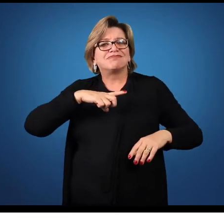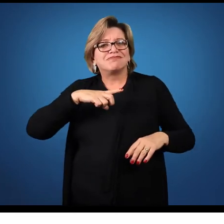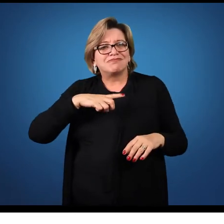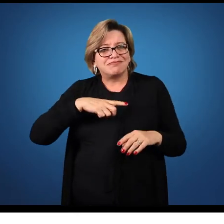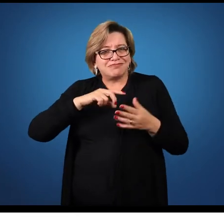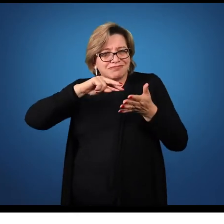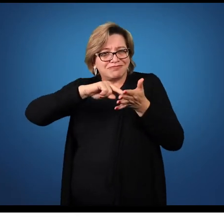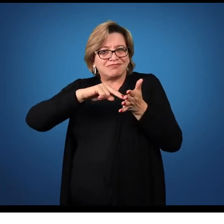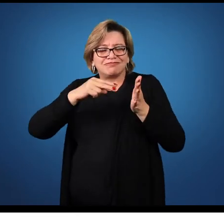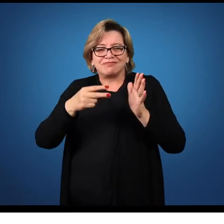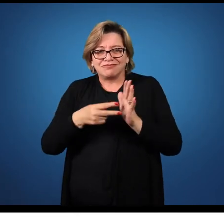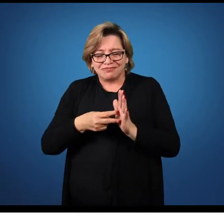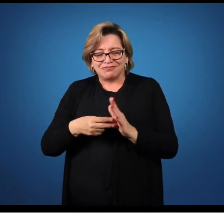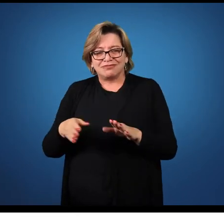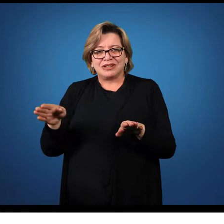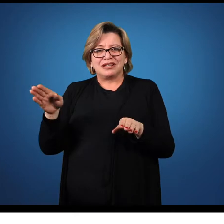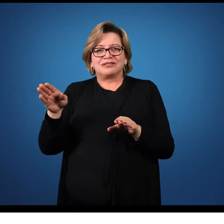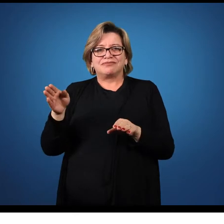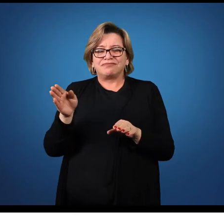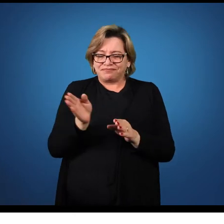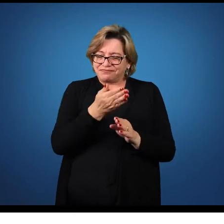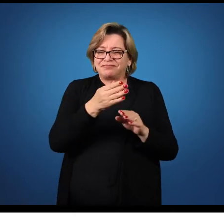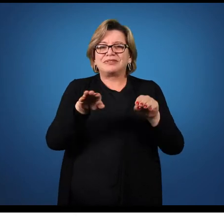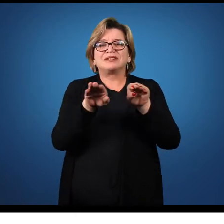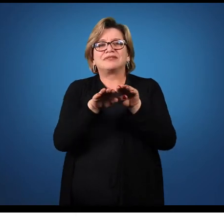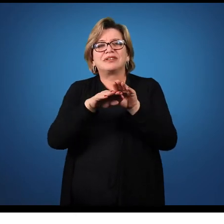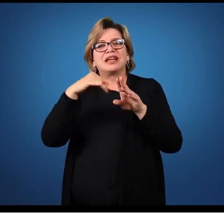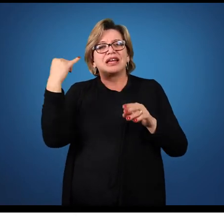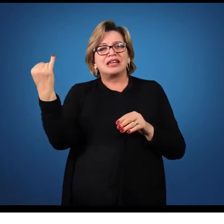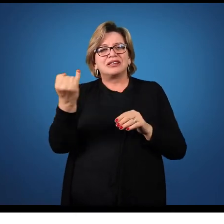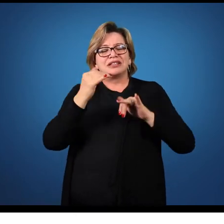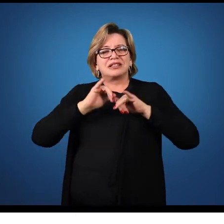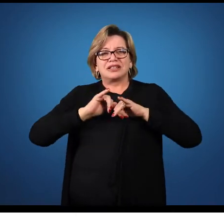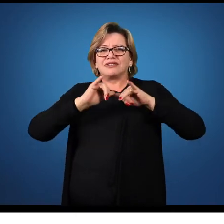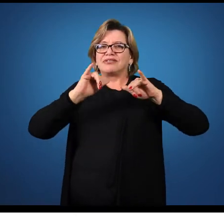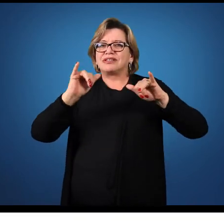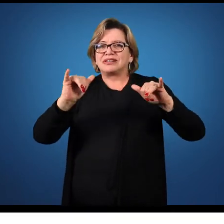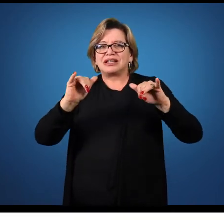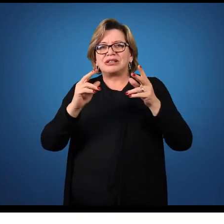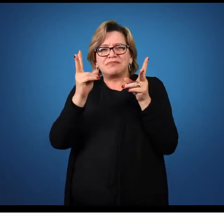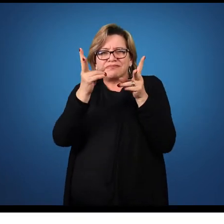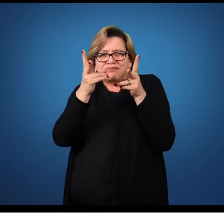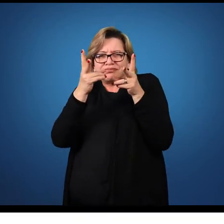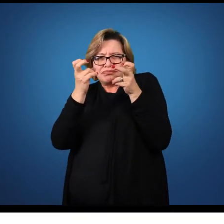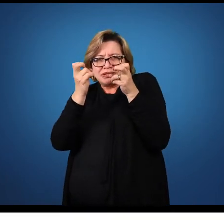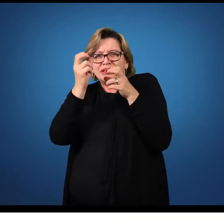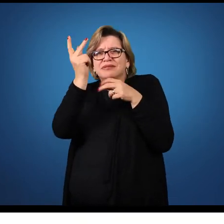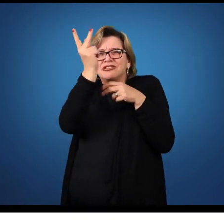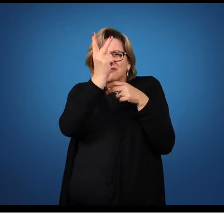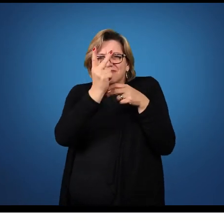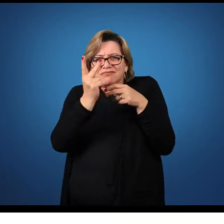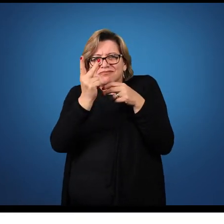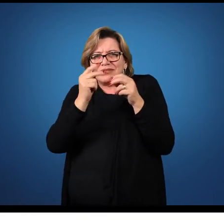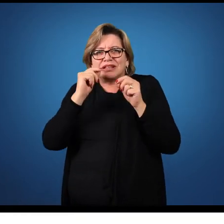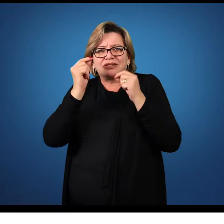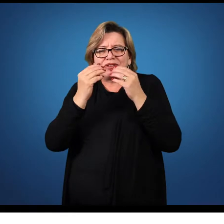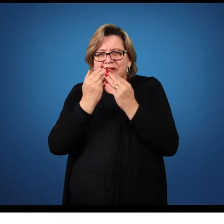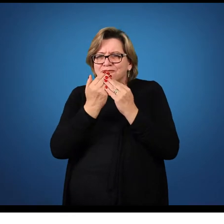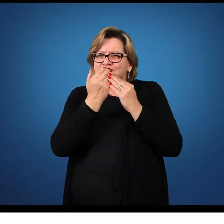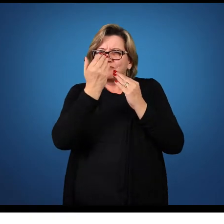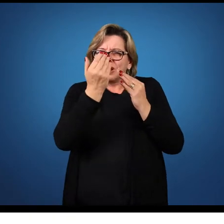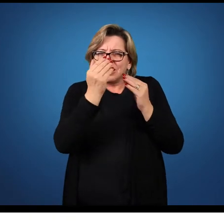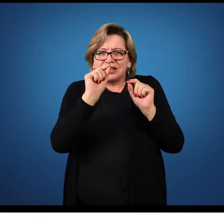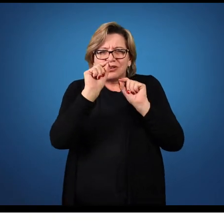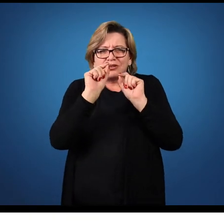o perceber a imagem é muito além do que você vê os elementos principais. O